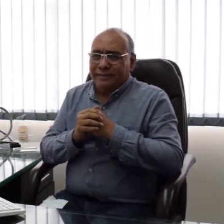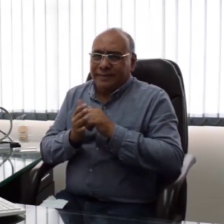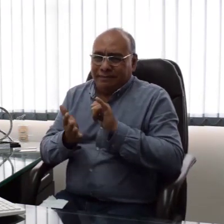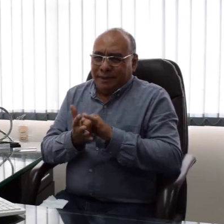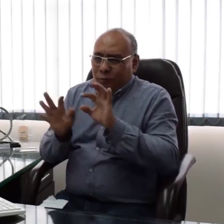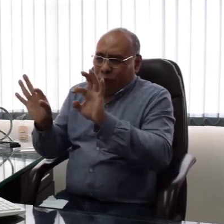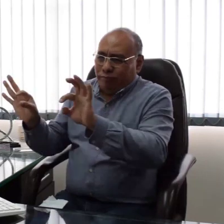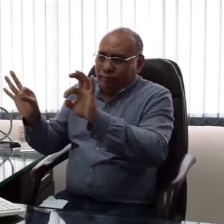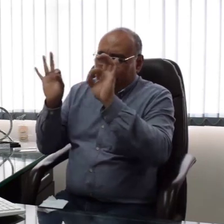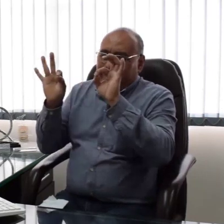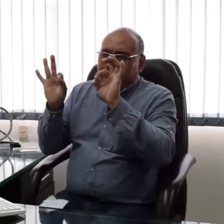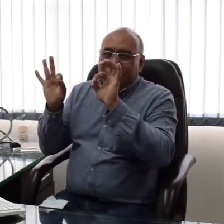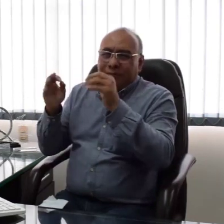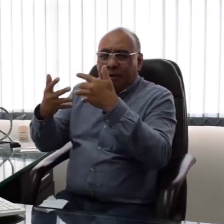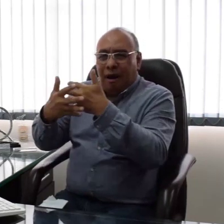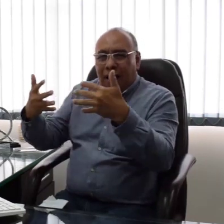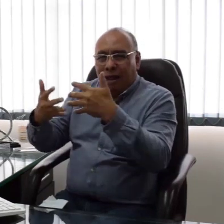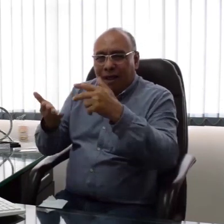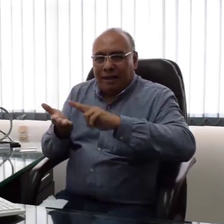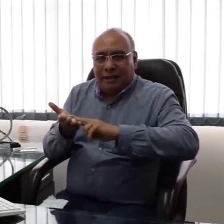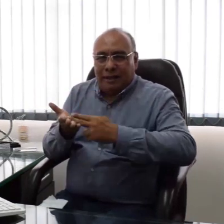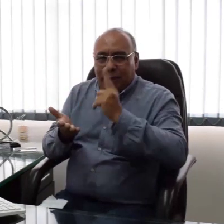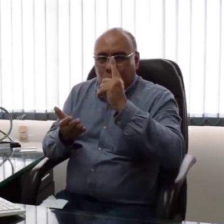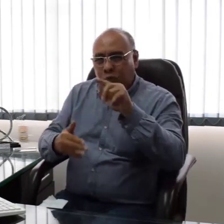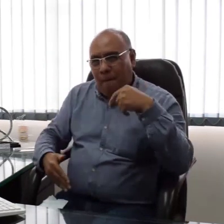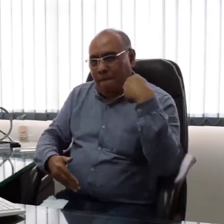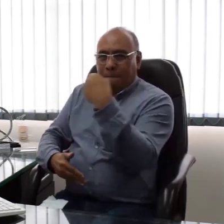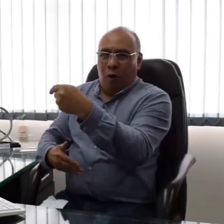como lo dice el siguiente intérprete en una publicación. Veámosla.